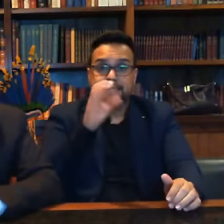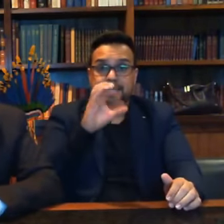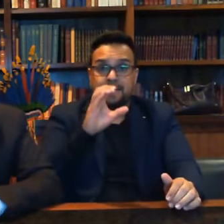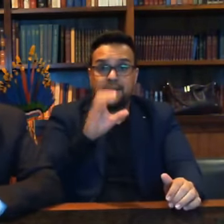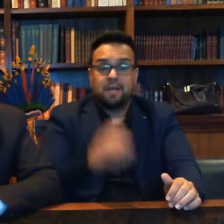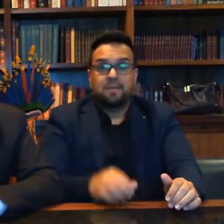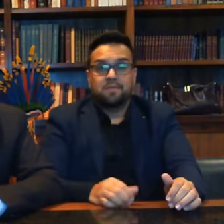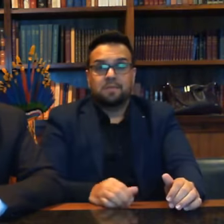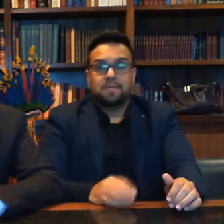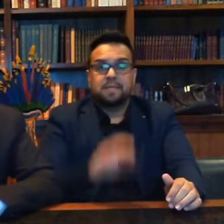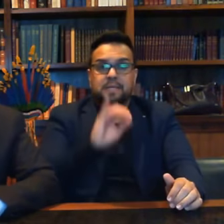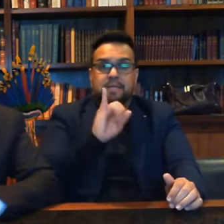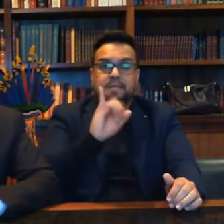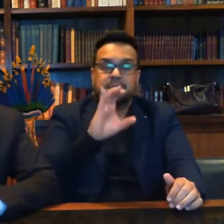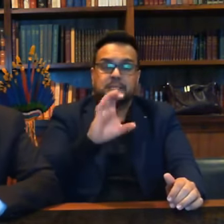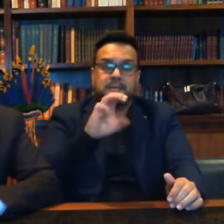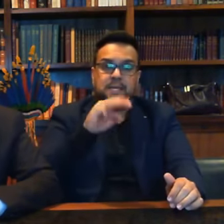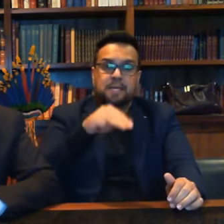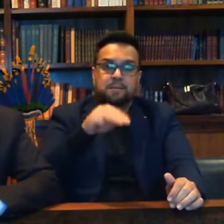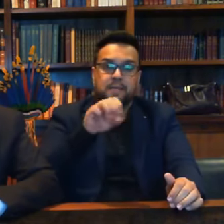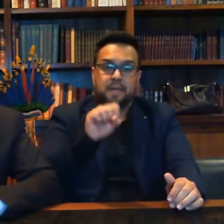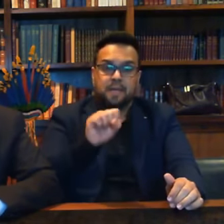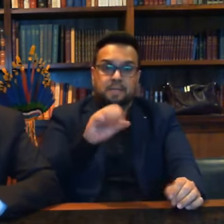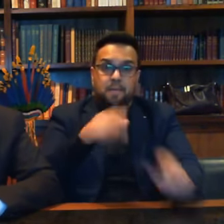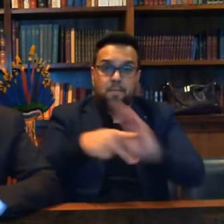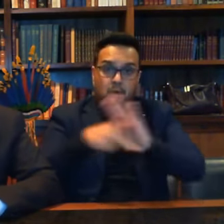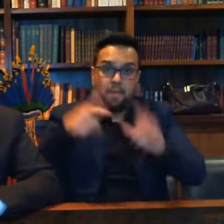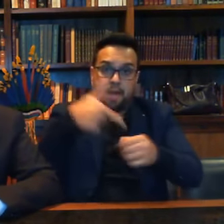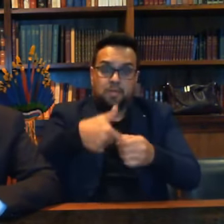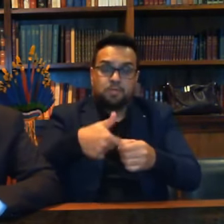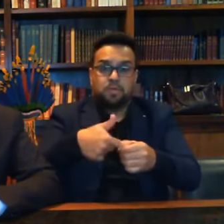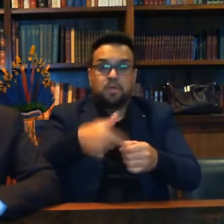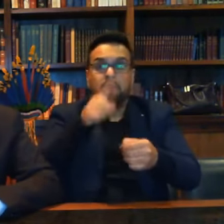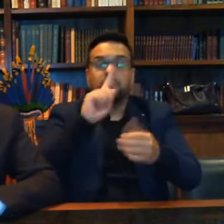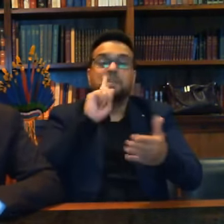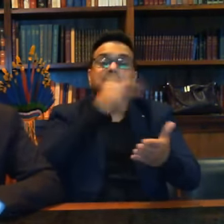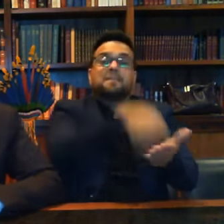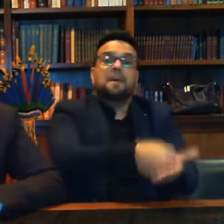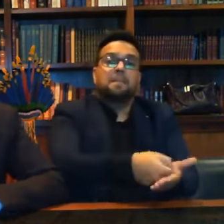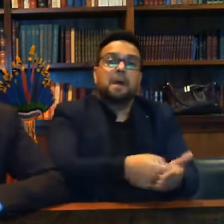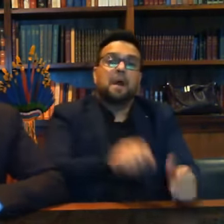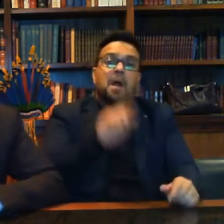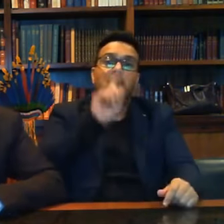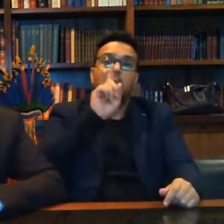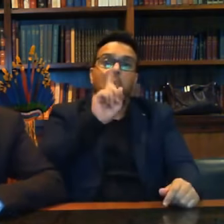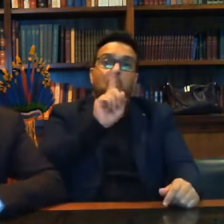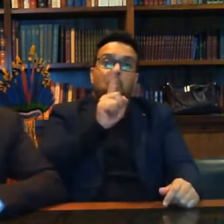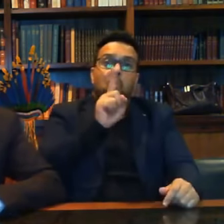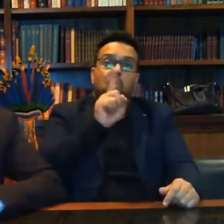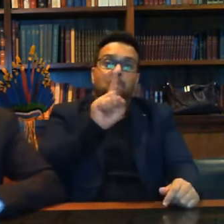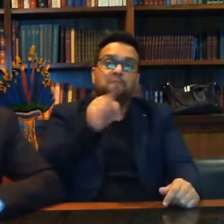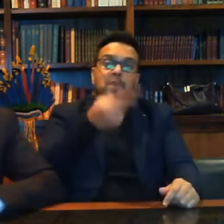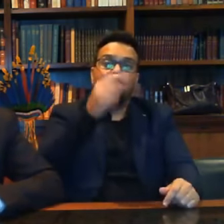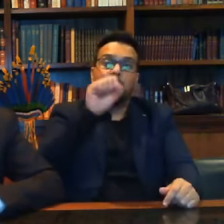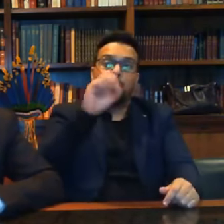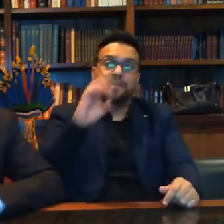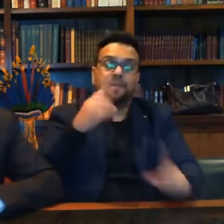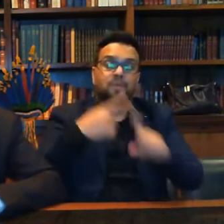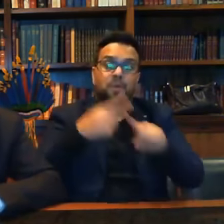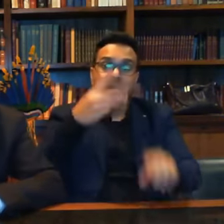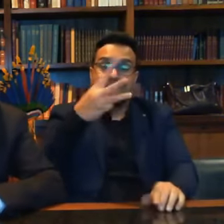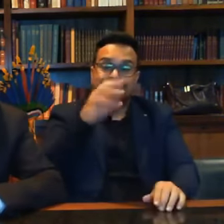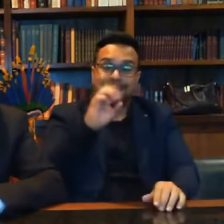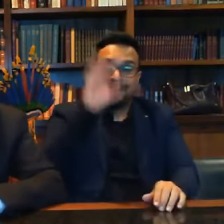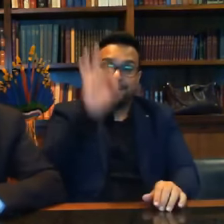de ICMS na gasolina você paga R 1,80 porque o 30%